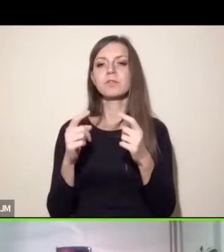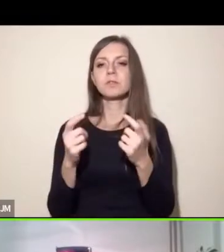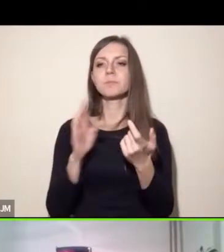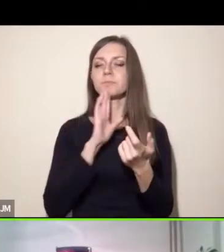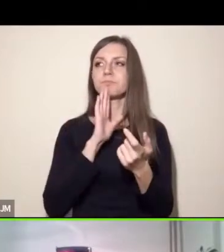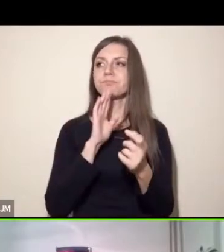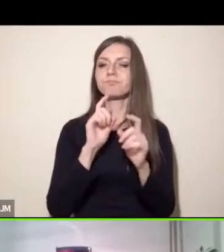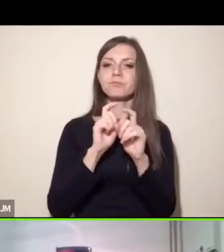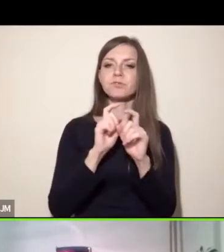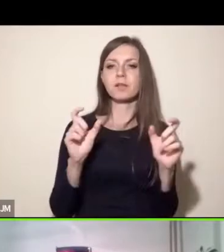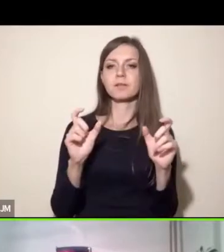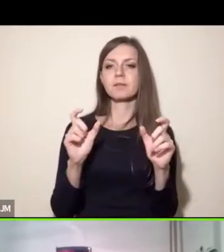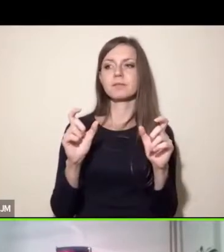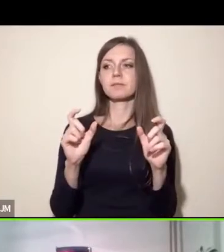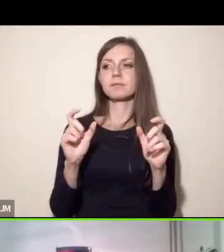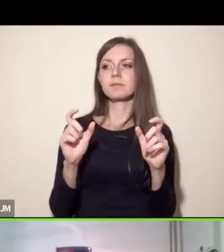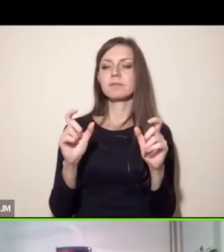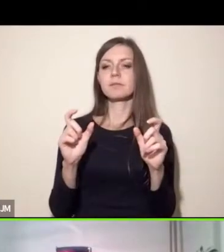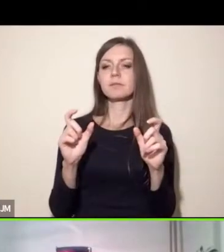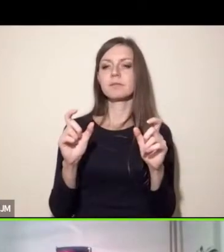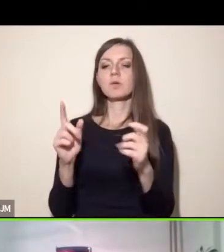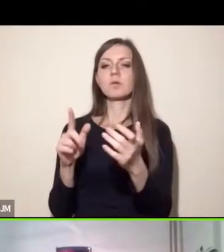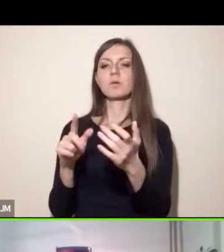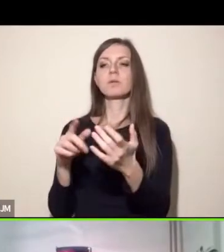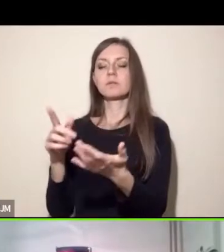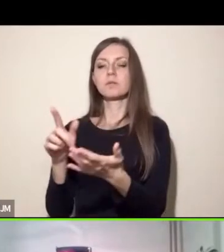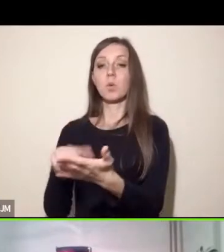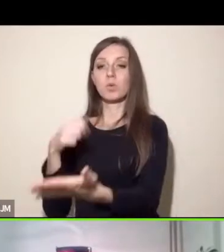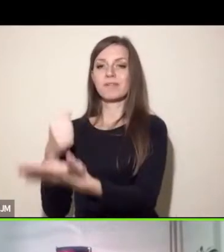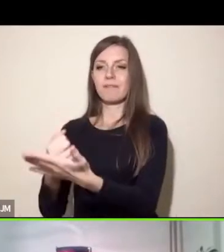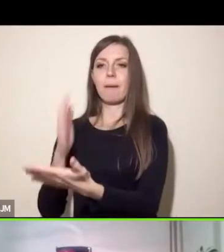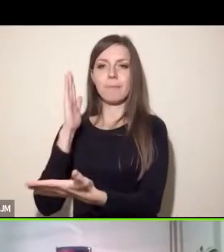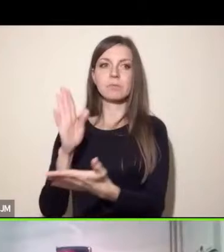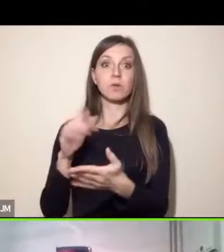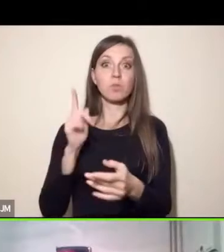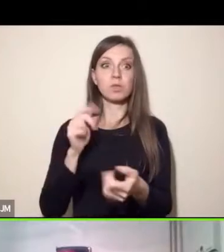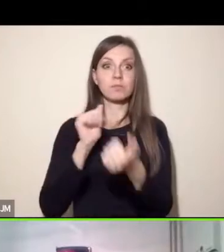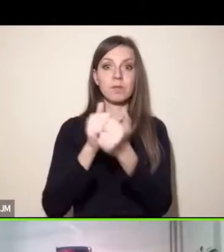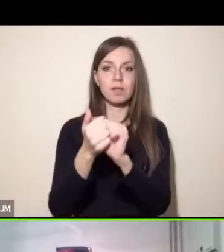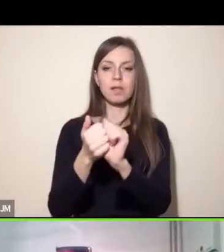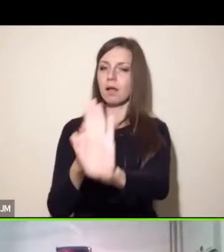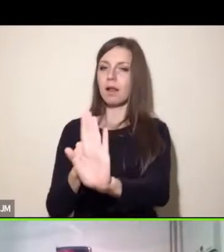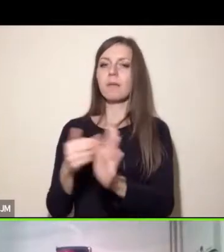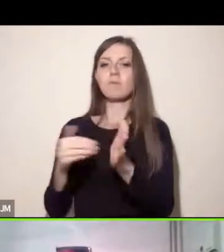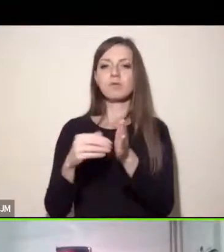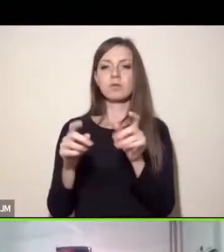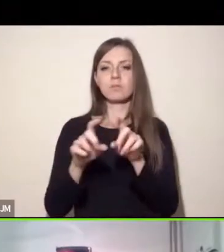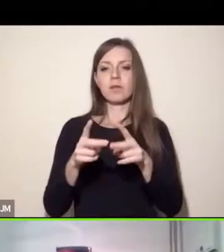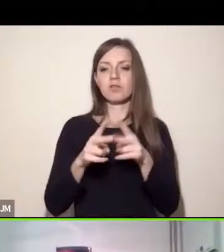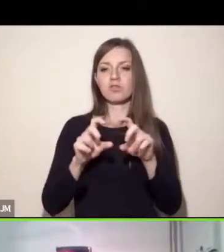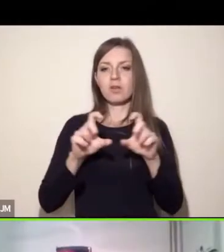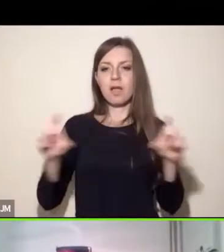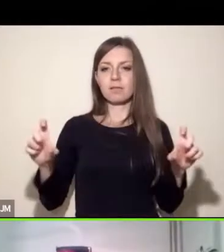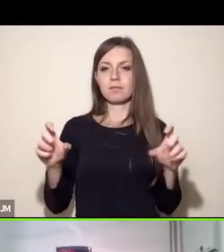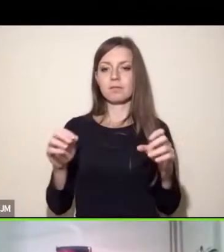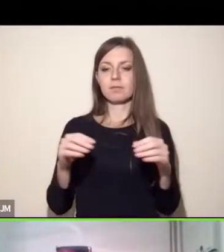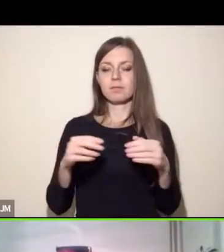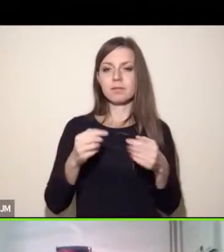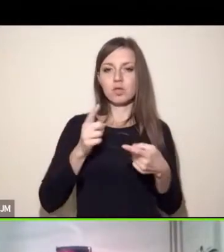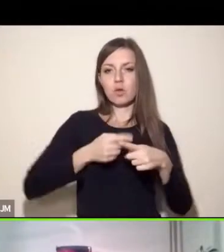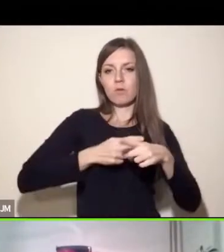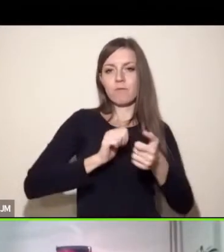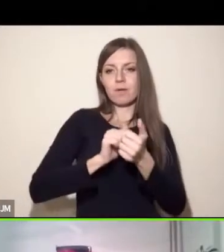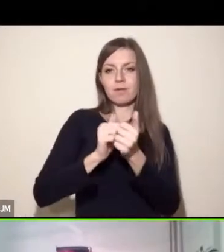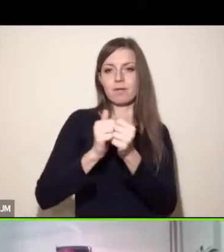dający czas na przebranżowienie się rozwiązać sytuację co zrobić ze zwierzętami hodowlanymi przy